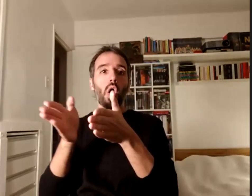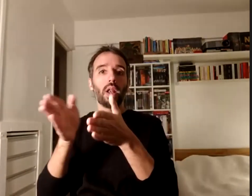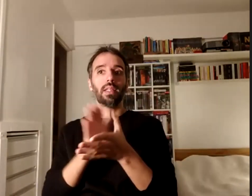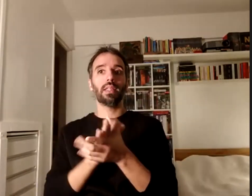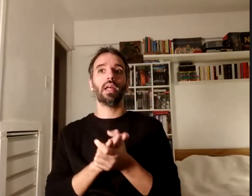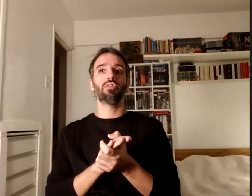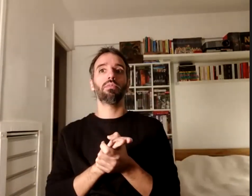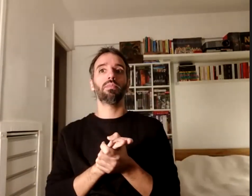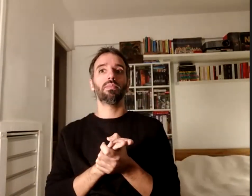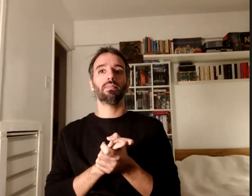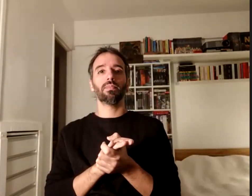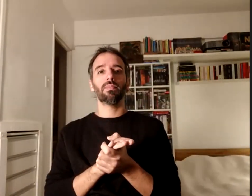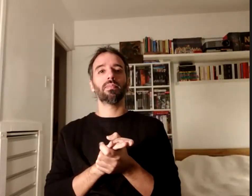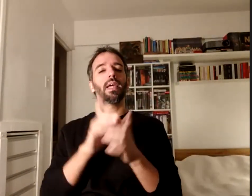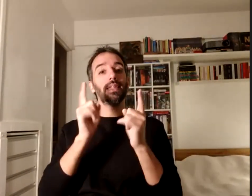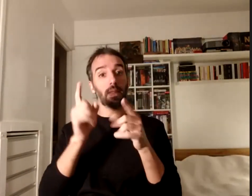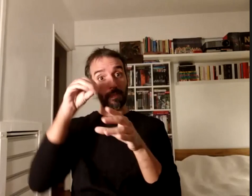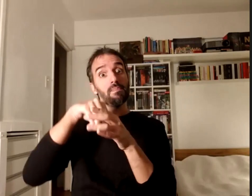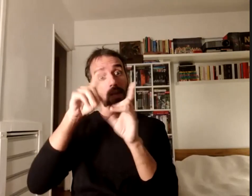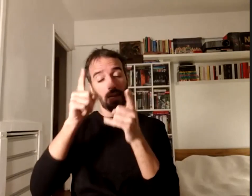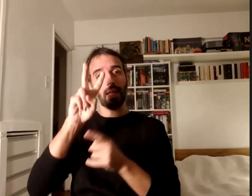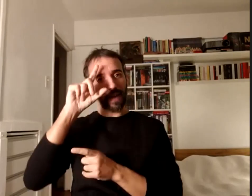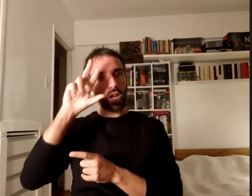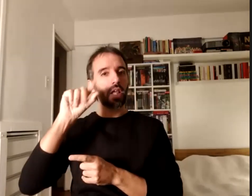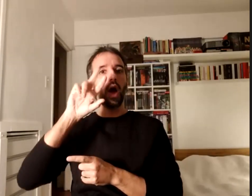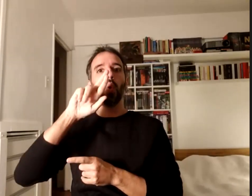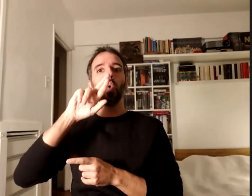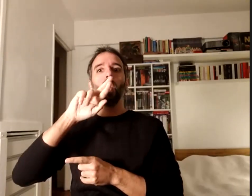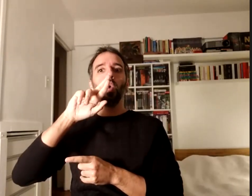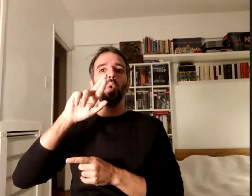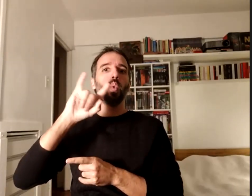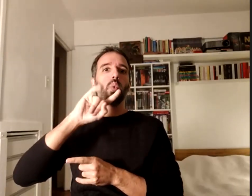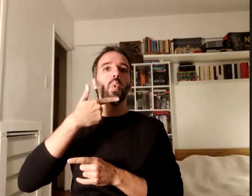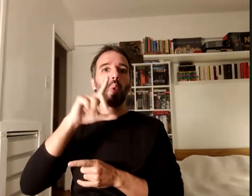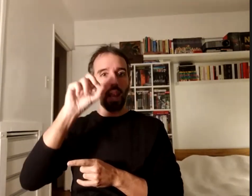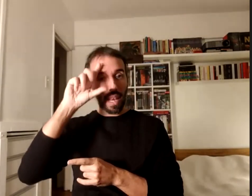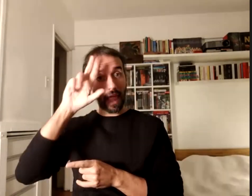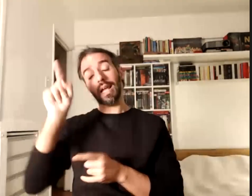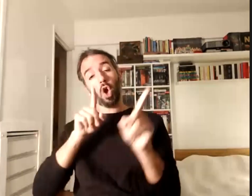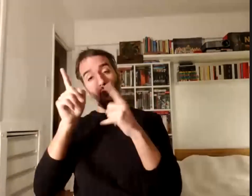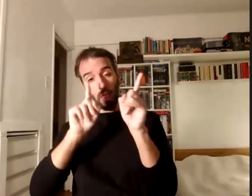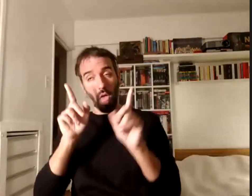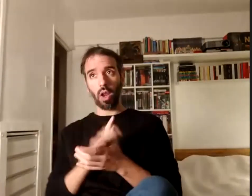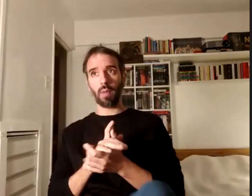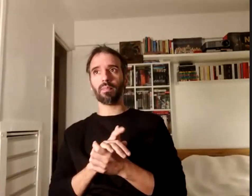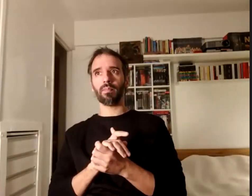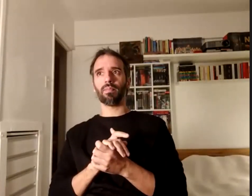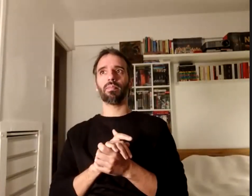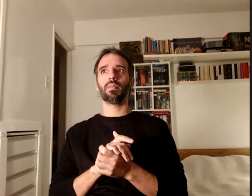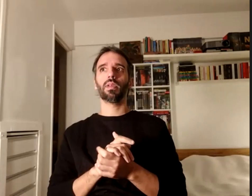del cual también participa Verónica Rufler nuestra coordinadora así que bueno muchísima emoción y muy contentos